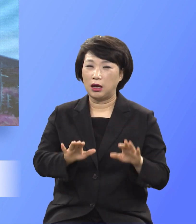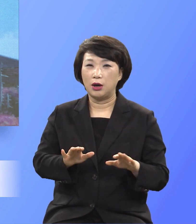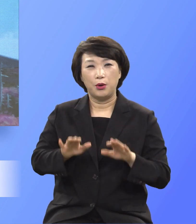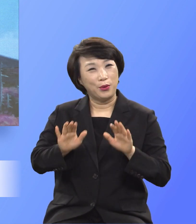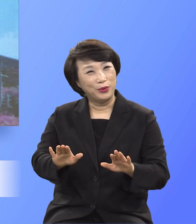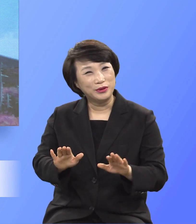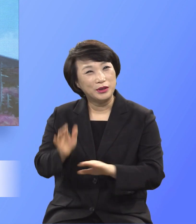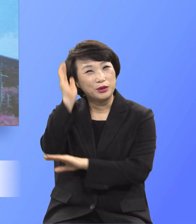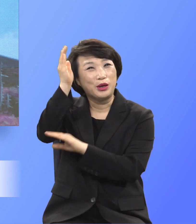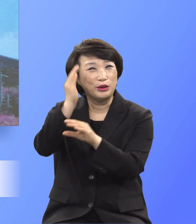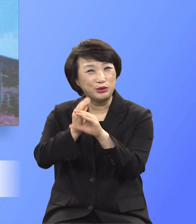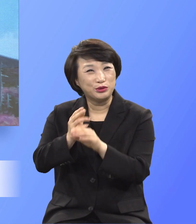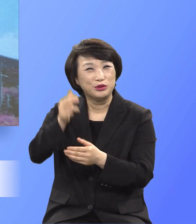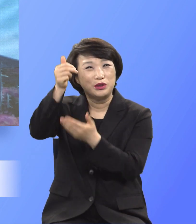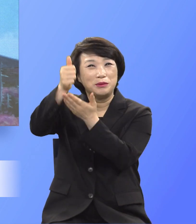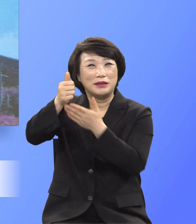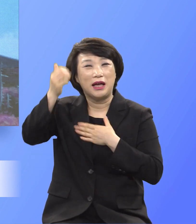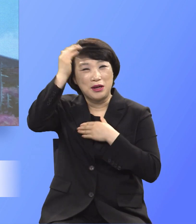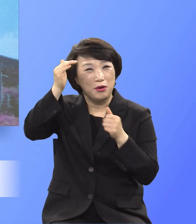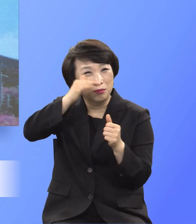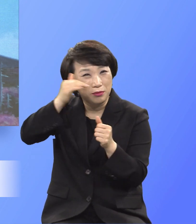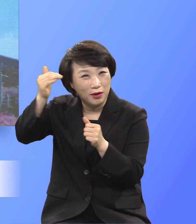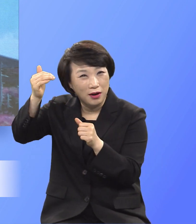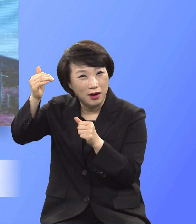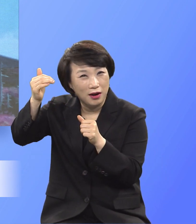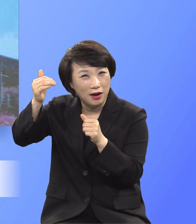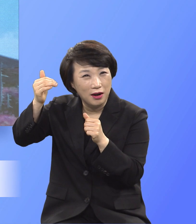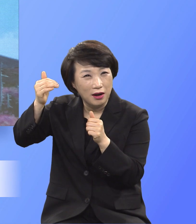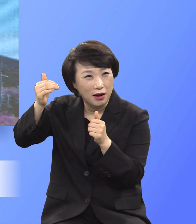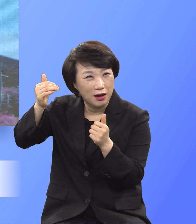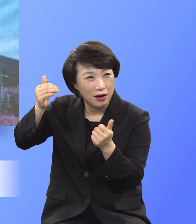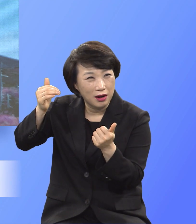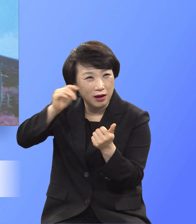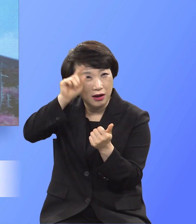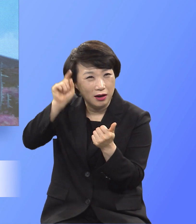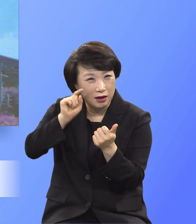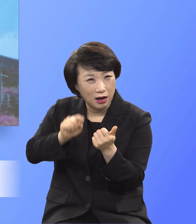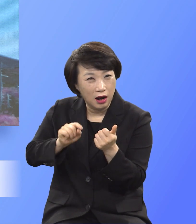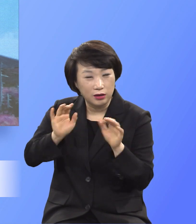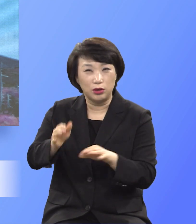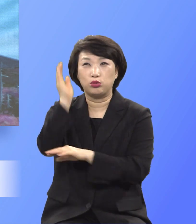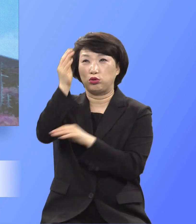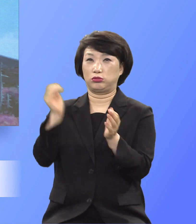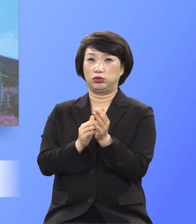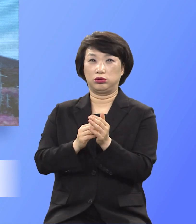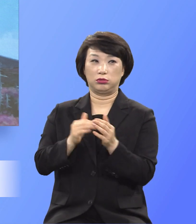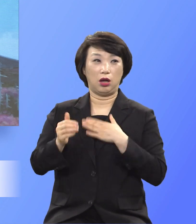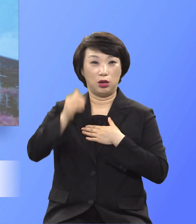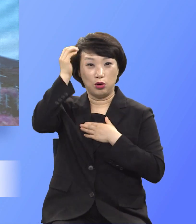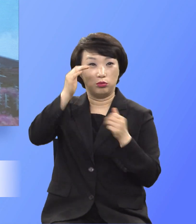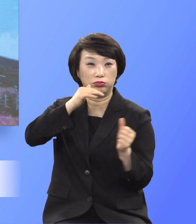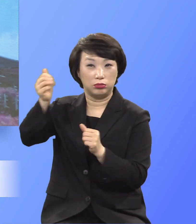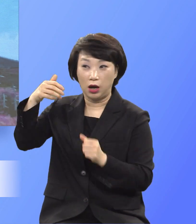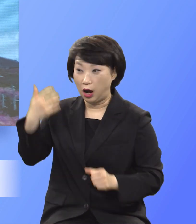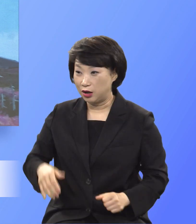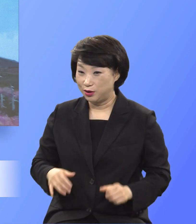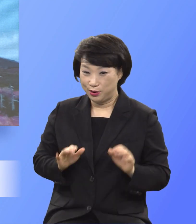갈라나 싶은데 끝나면 또 안 가요. 그럼 오늘 아마 저녁